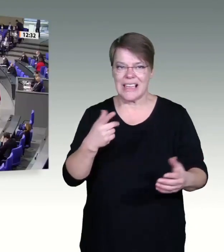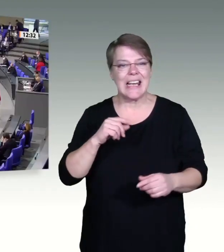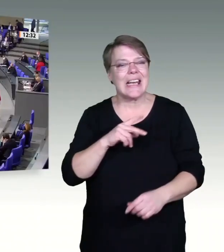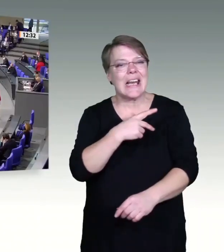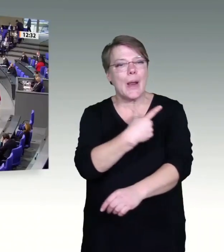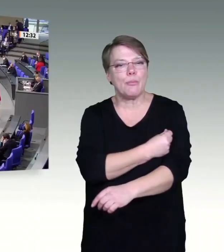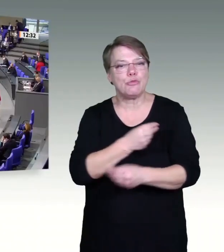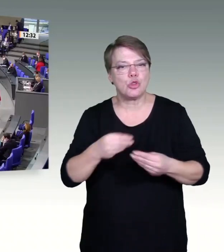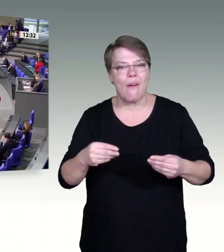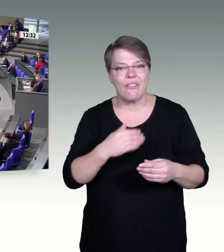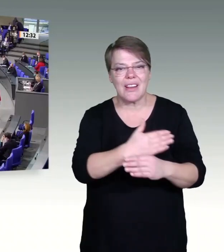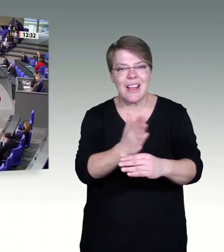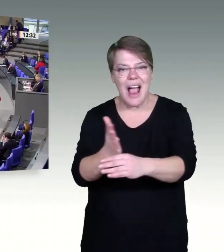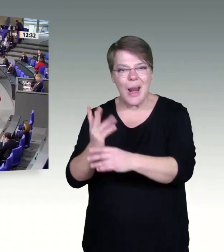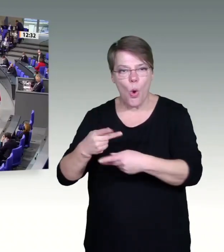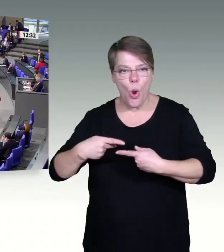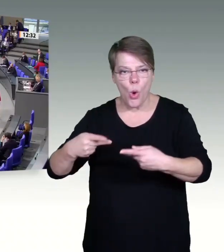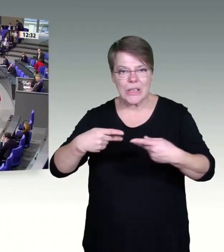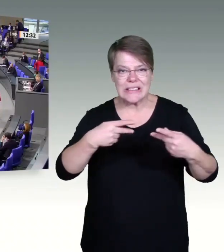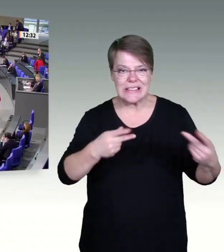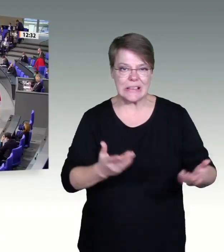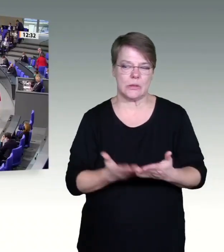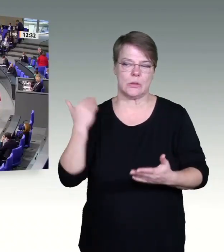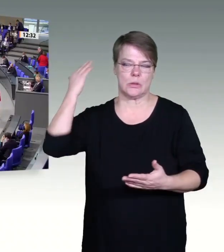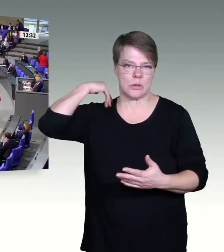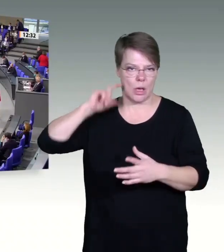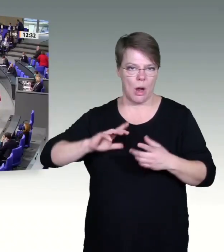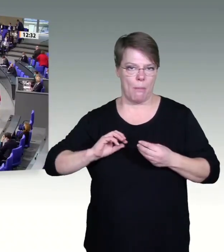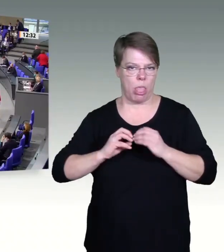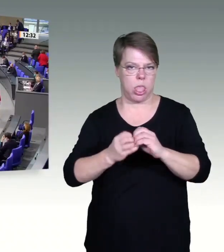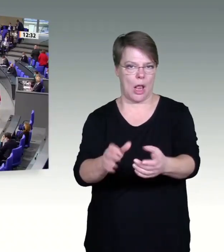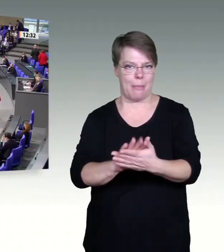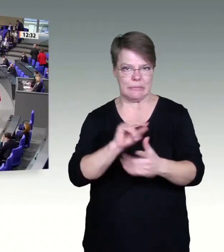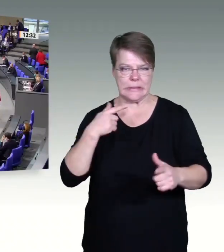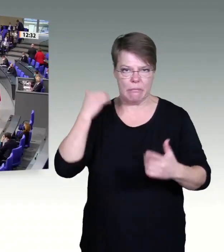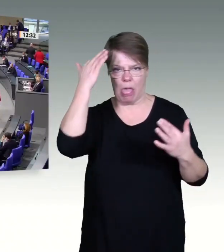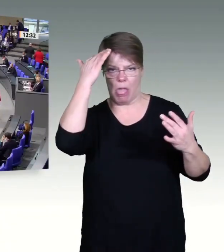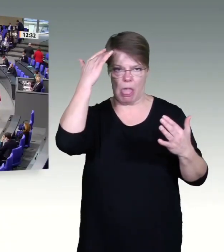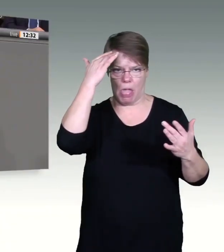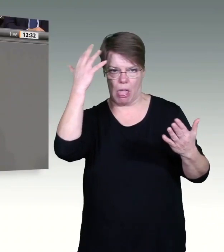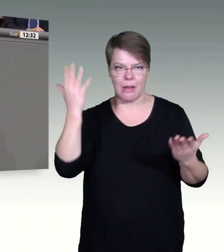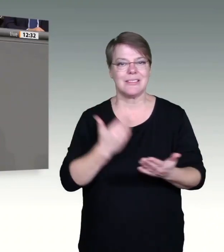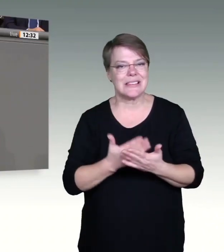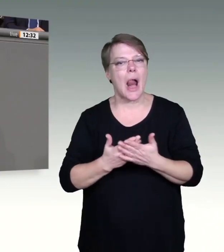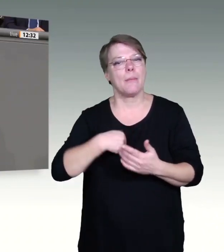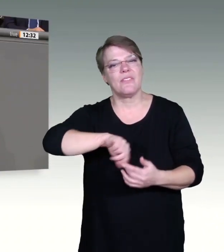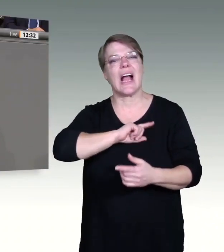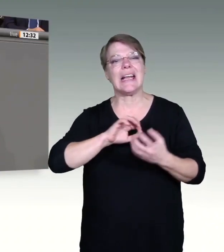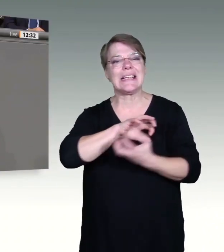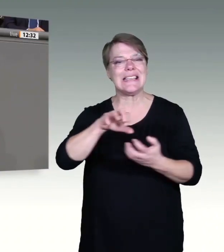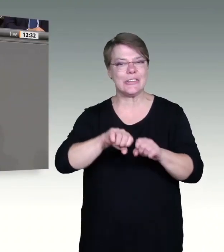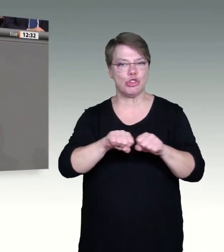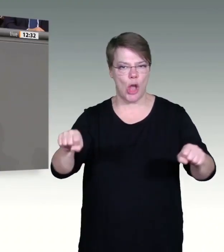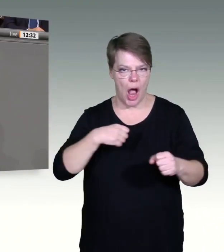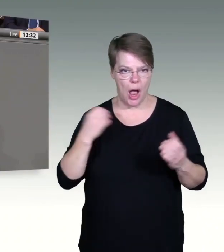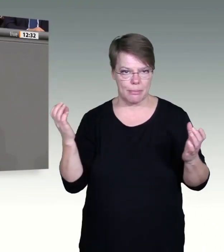In einem weiteren Schritt sorgen wir dafür, dass jeder, der verantwortlich impfen kann, das auch darf. Auch hierfür